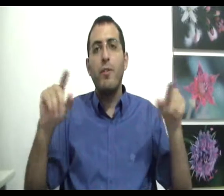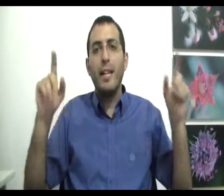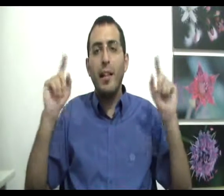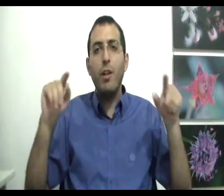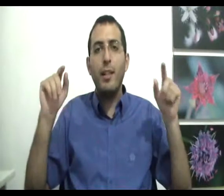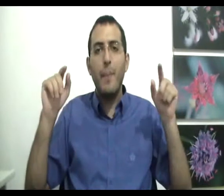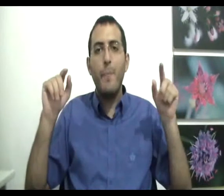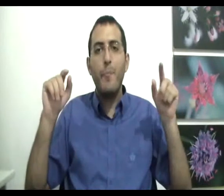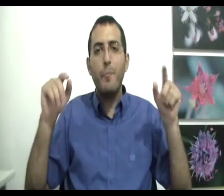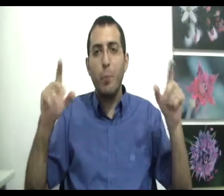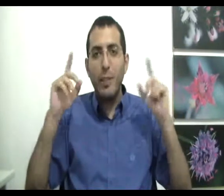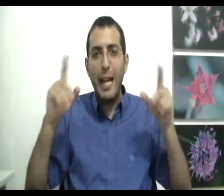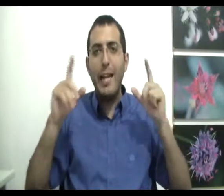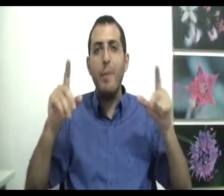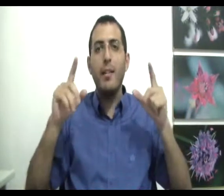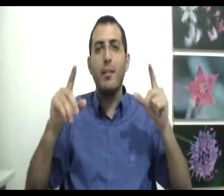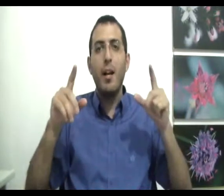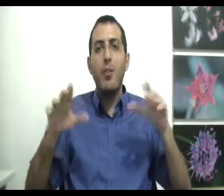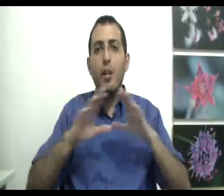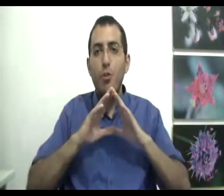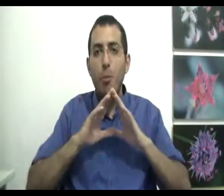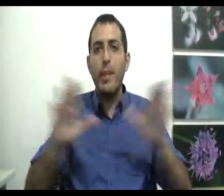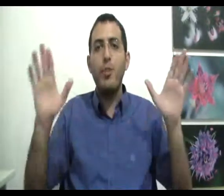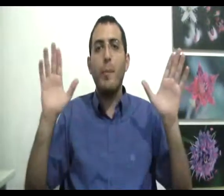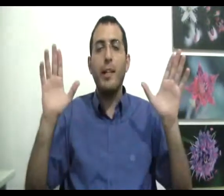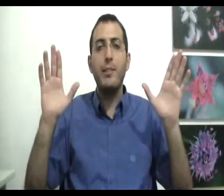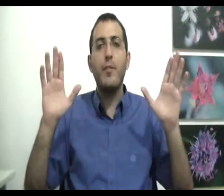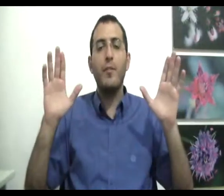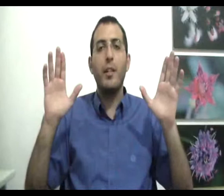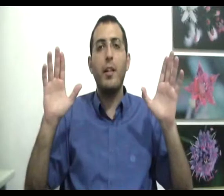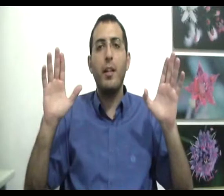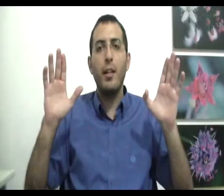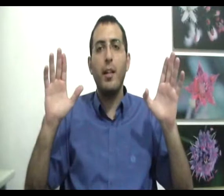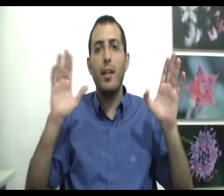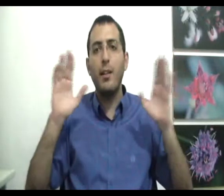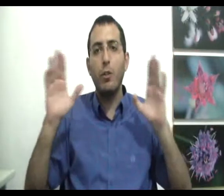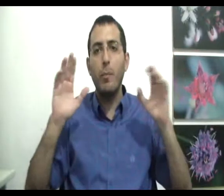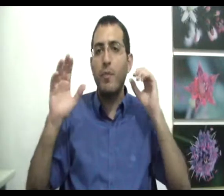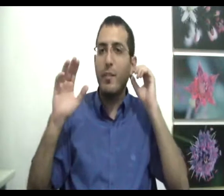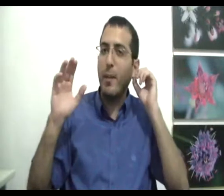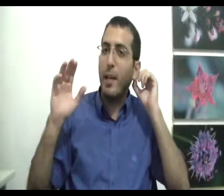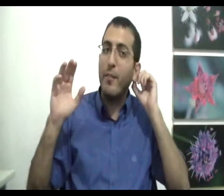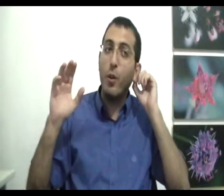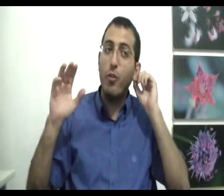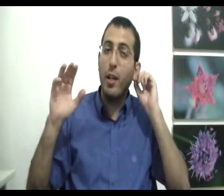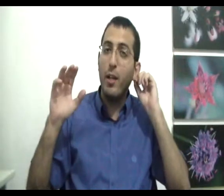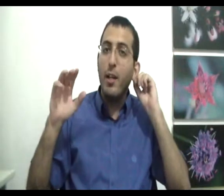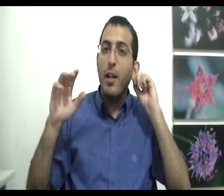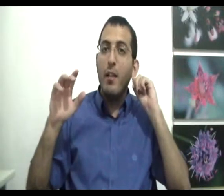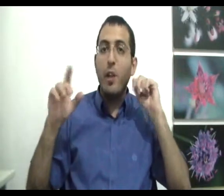ועל ידי שאדם מודה על האמת שאין שום קשר בין כסף לבין חרדות ודברים כאלה בעושר ולא